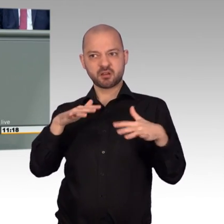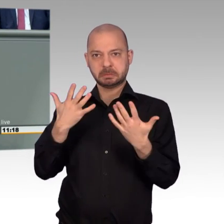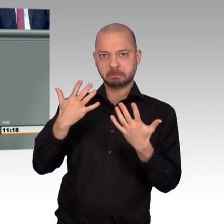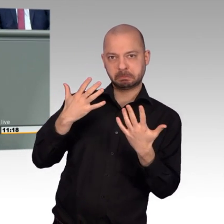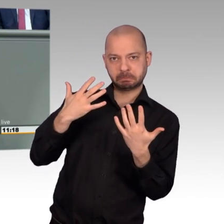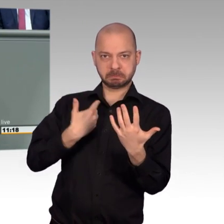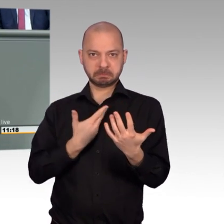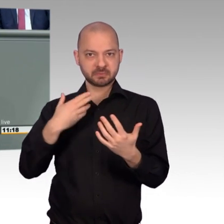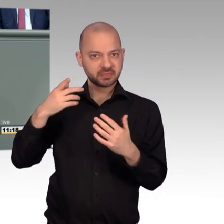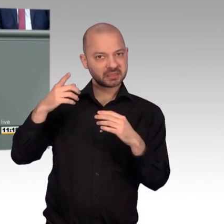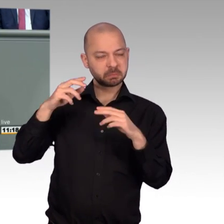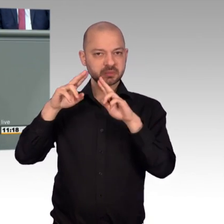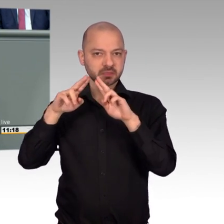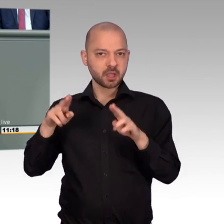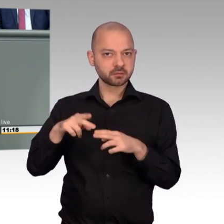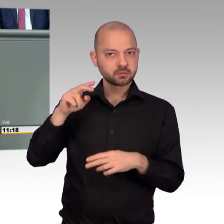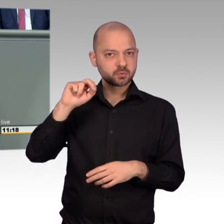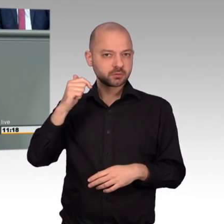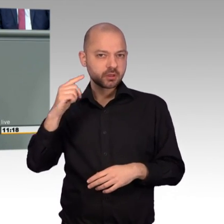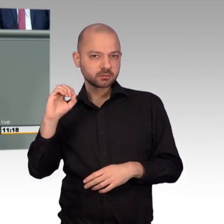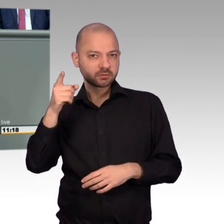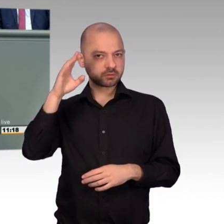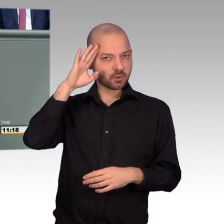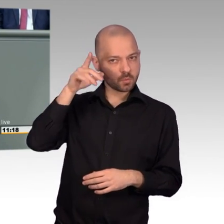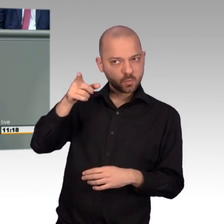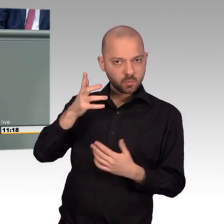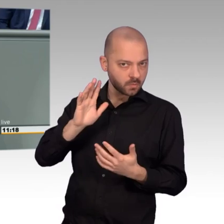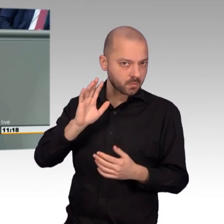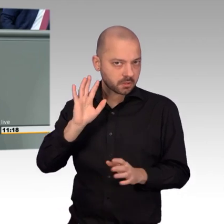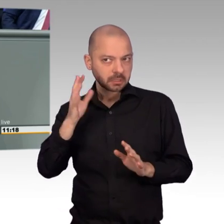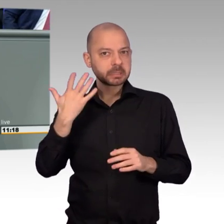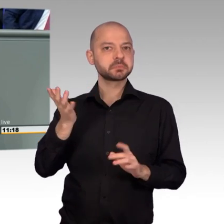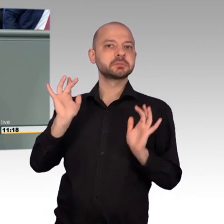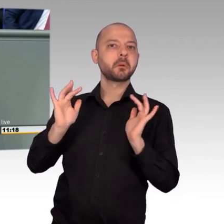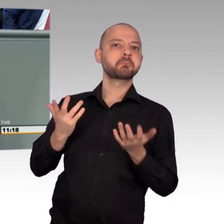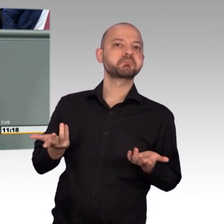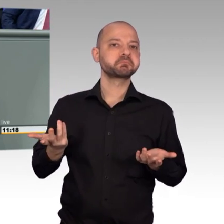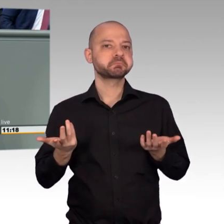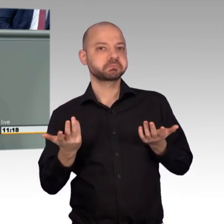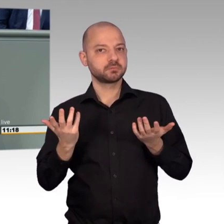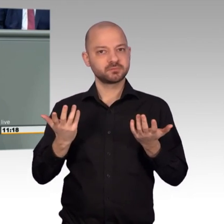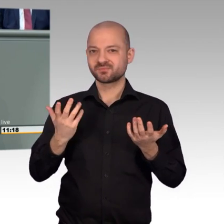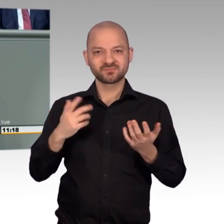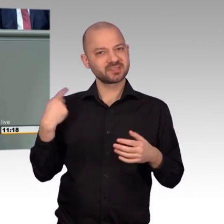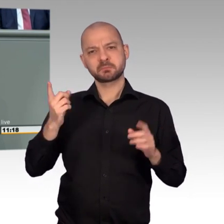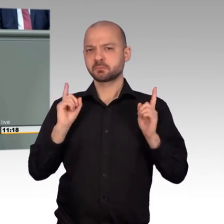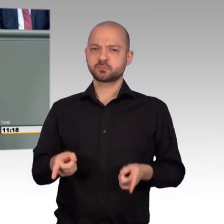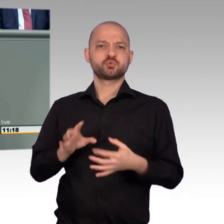seitens des amerikanischen Präsidenten, die NATO infrage gestellt worden ist, dass auch wir hier zur NATO stehen und dass wir unsere